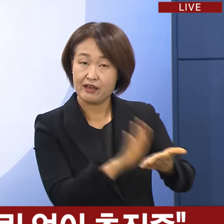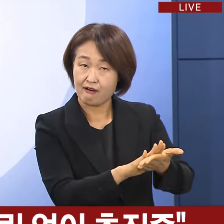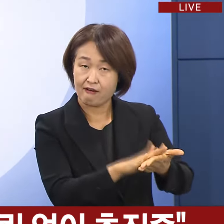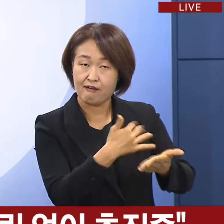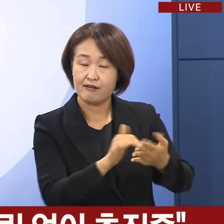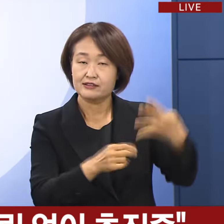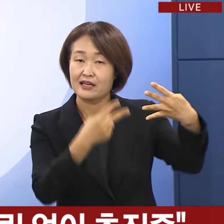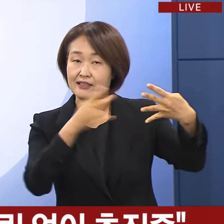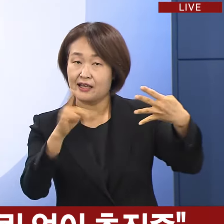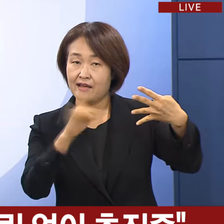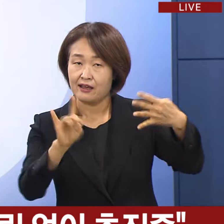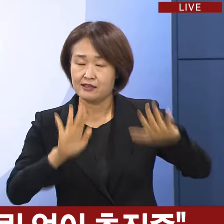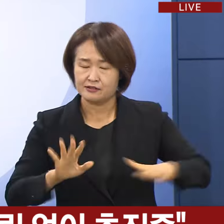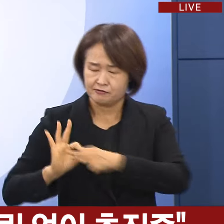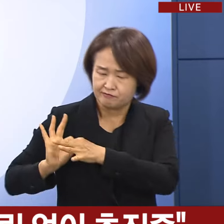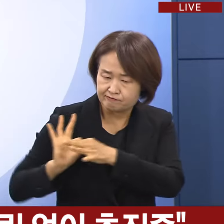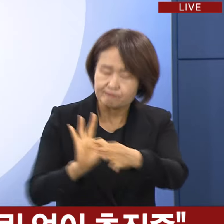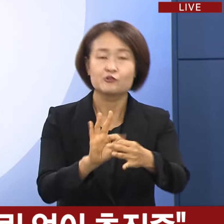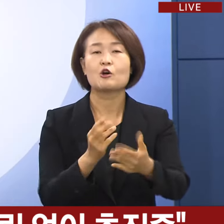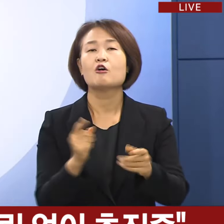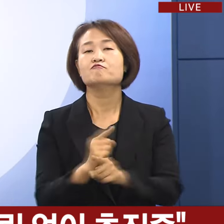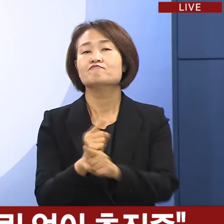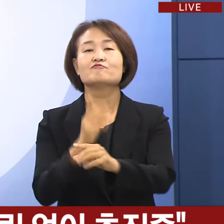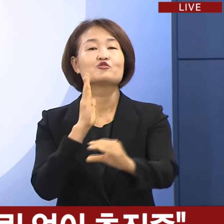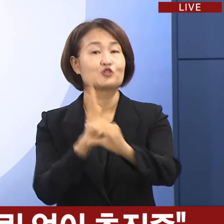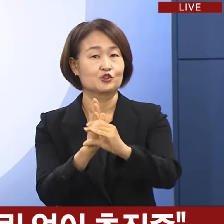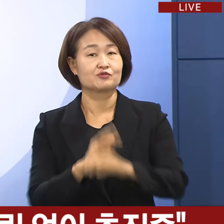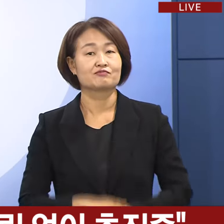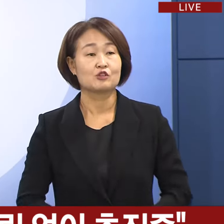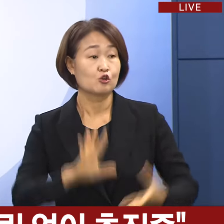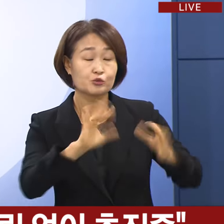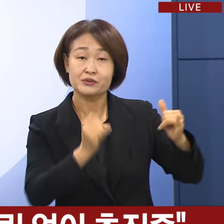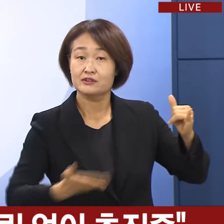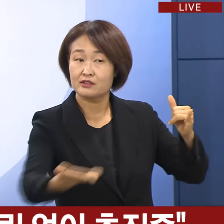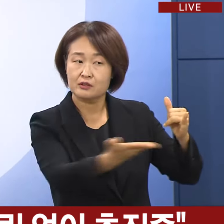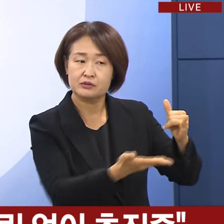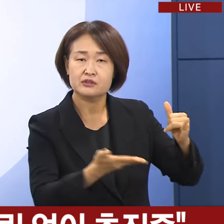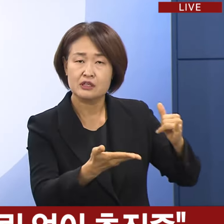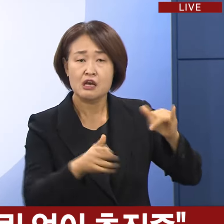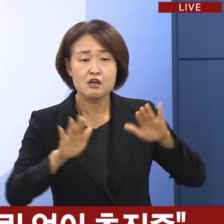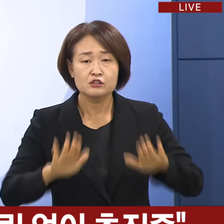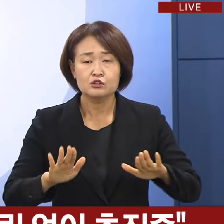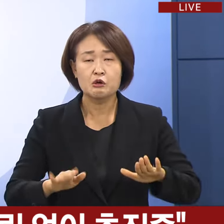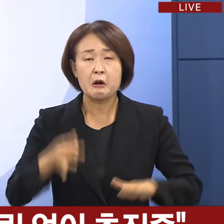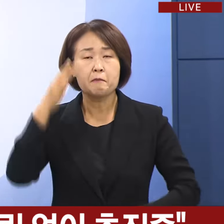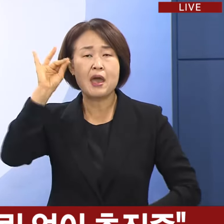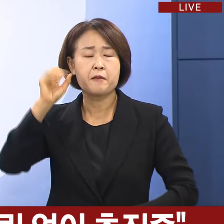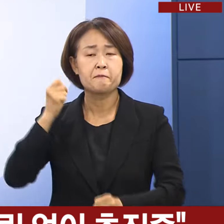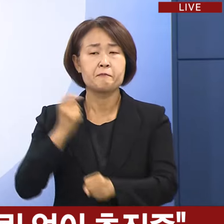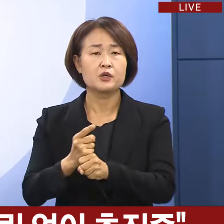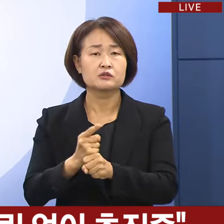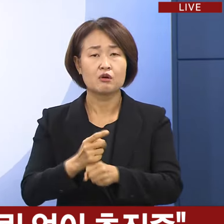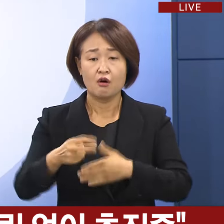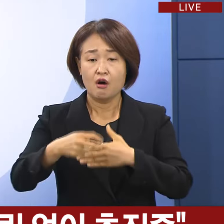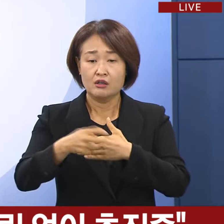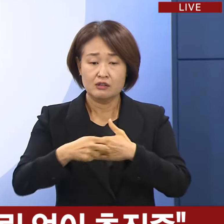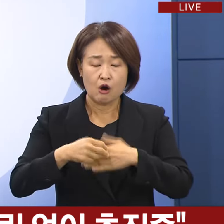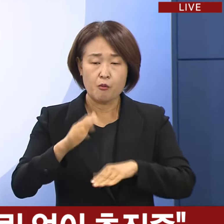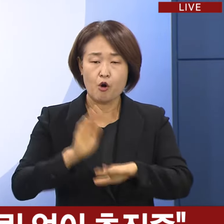과제에도 속도를 내고 있습니다. 많은 국민께서 100일이 넘도록 전공의들이